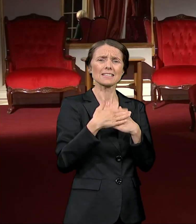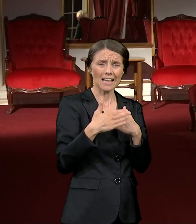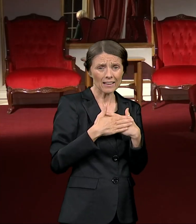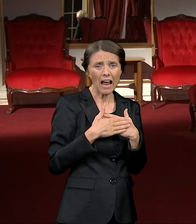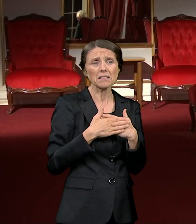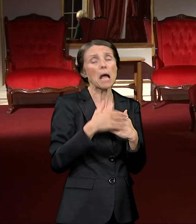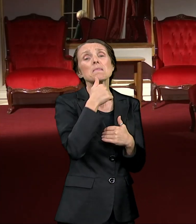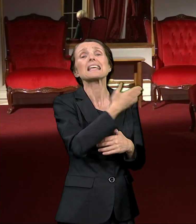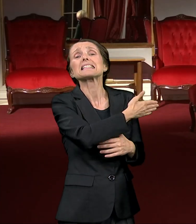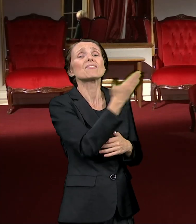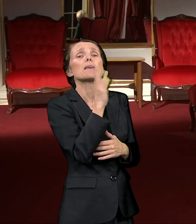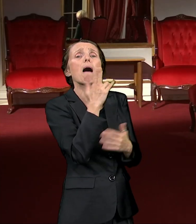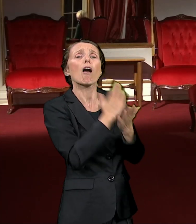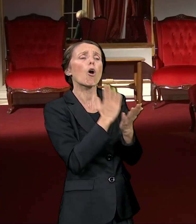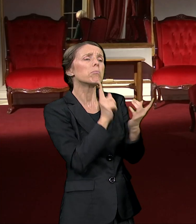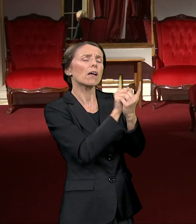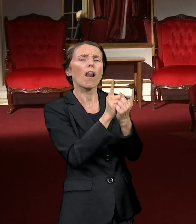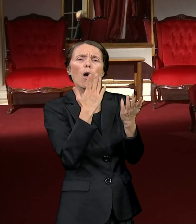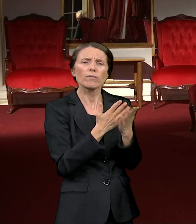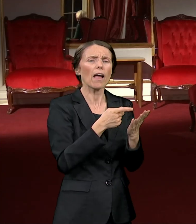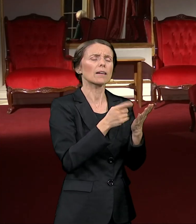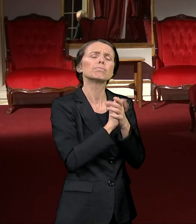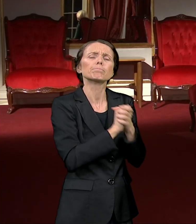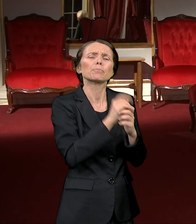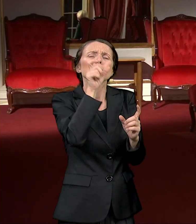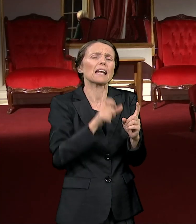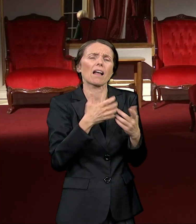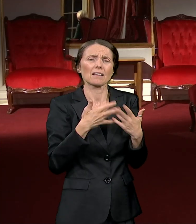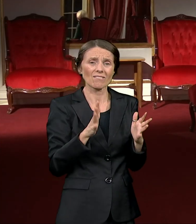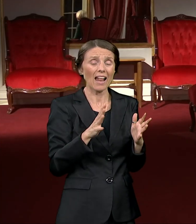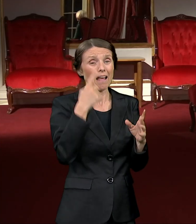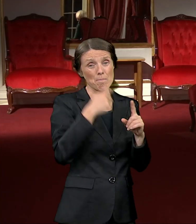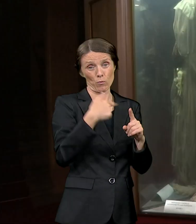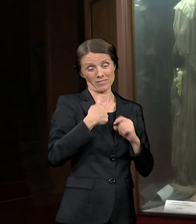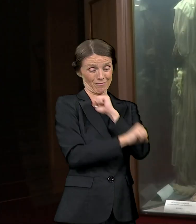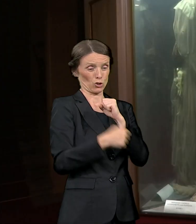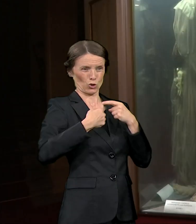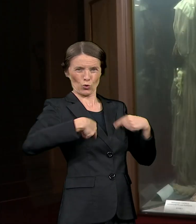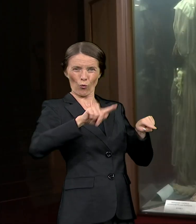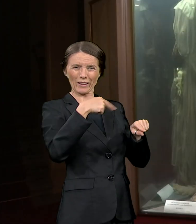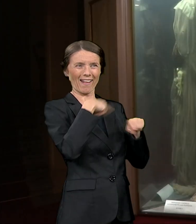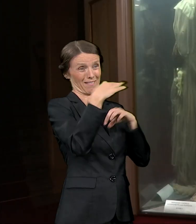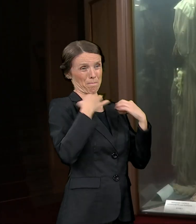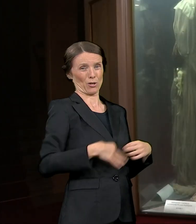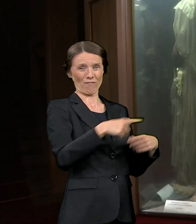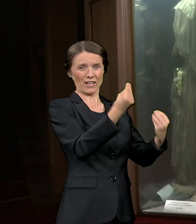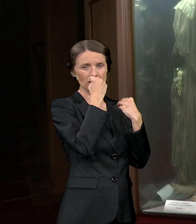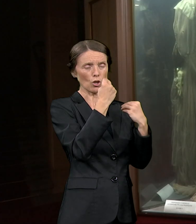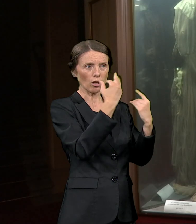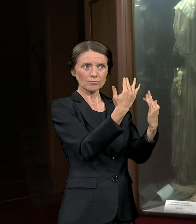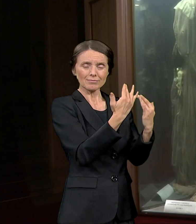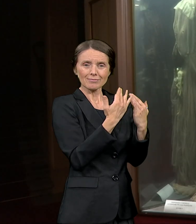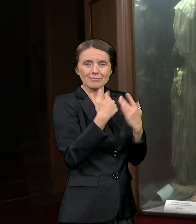je nama utkala stvarno jednu ljubav veliku prema pozorištu, prema radu. Ja sam počela